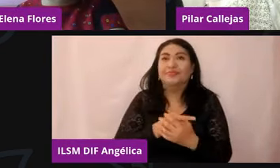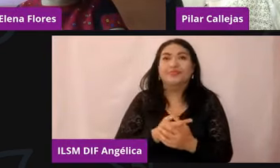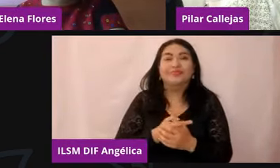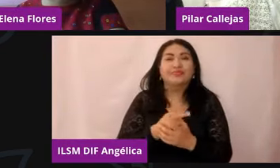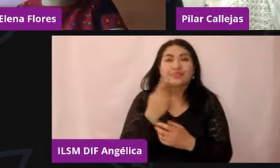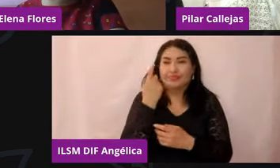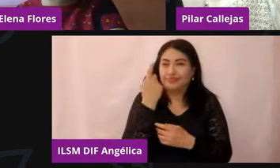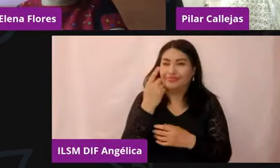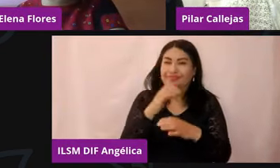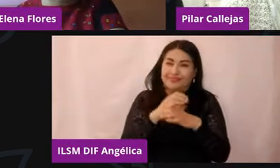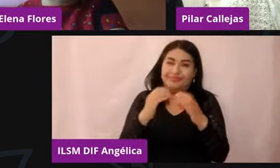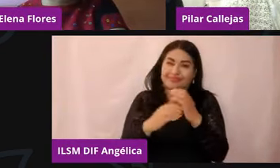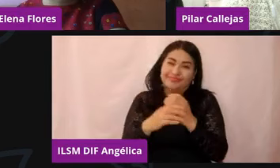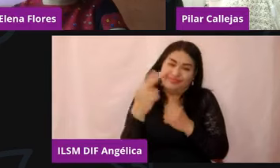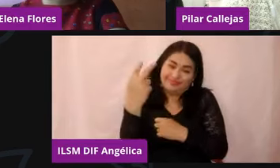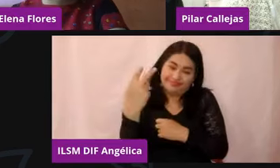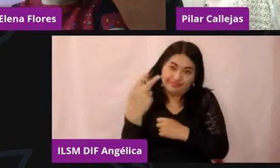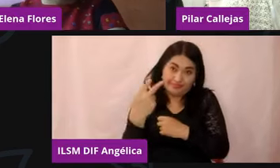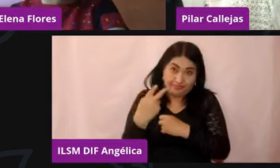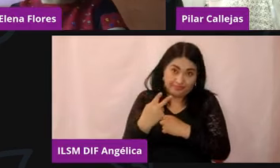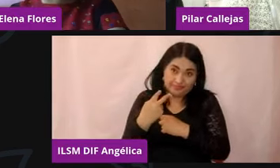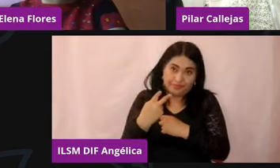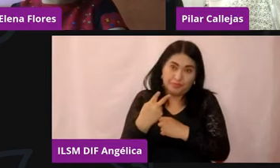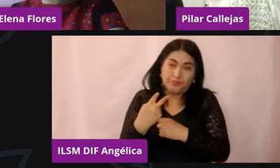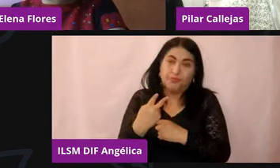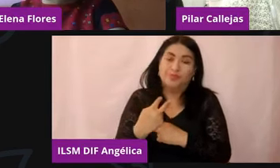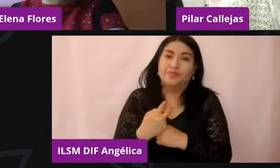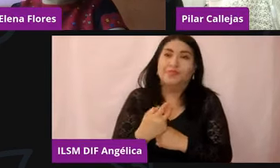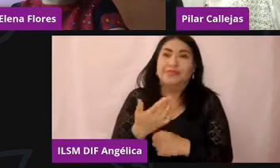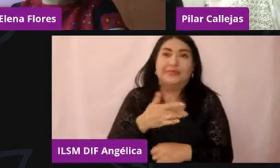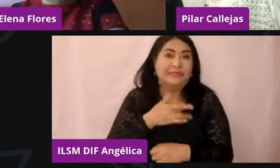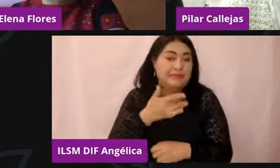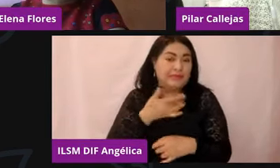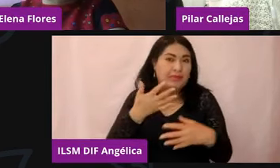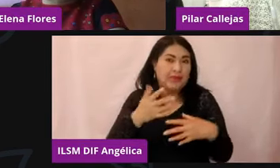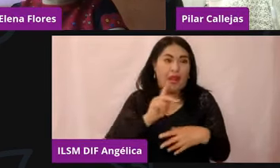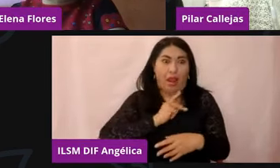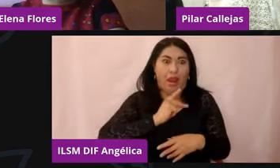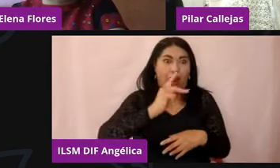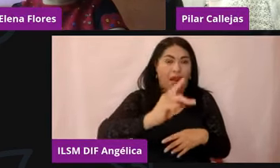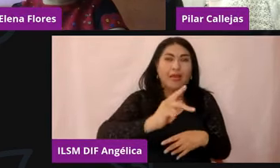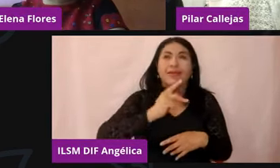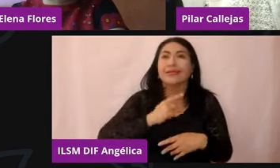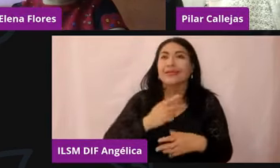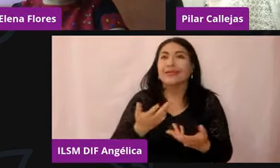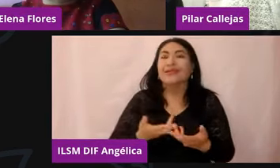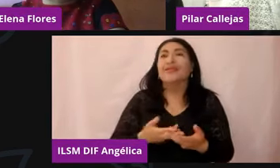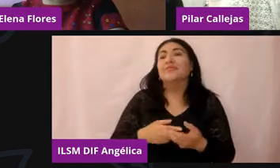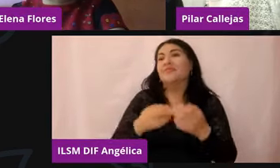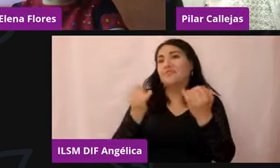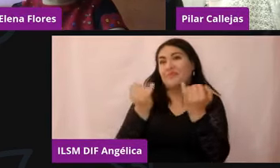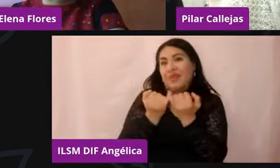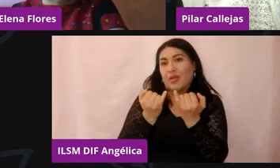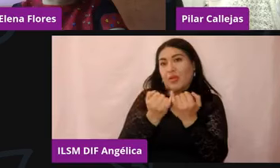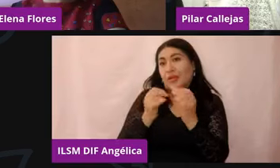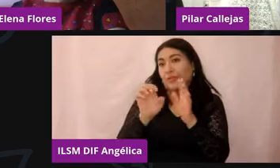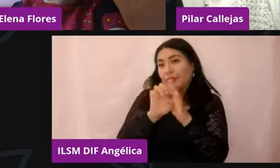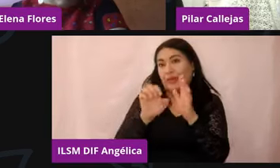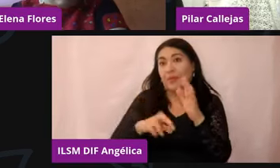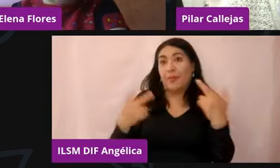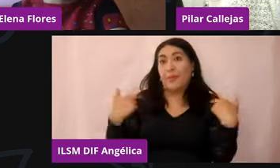viendo y seguramente se van a ver reflejado y que de repente estuvieron ahí al frente junto con las maestras en el aula virtual,